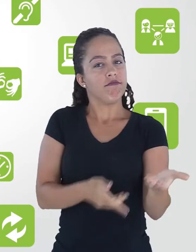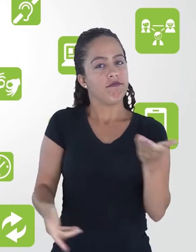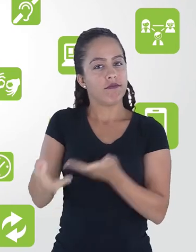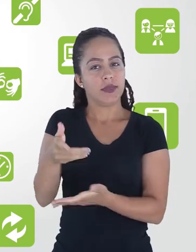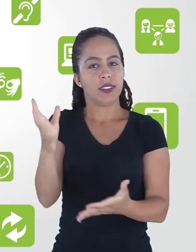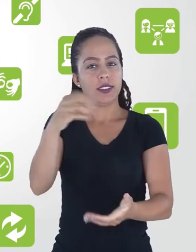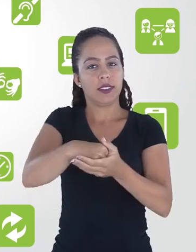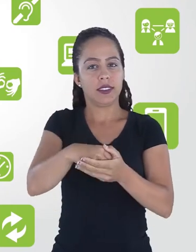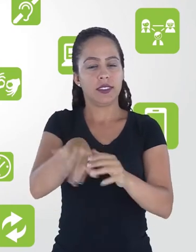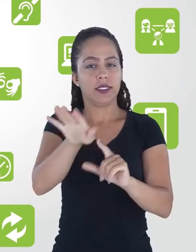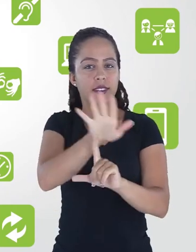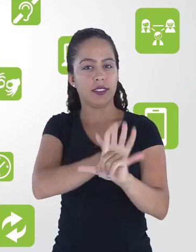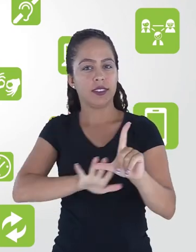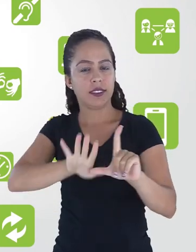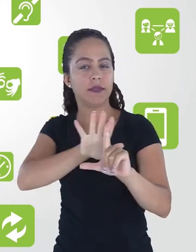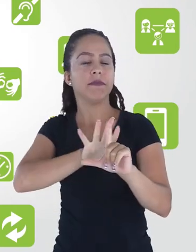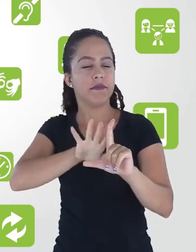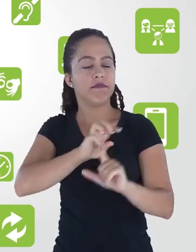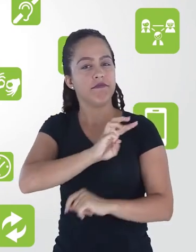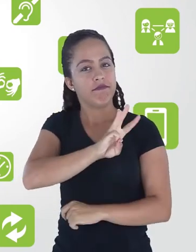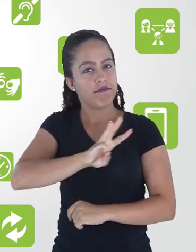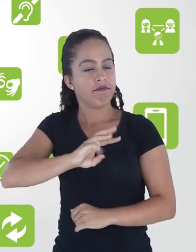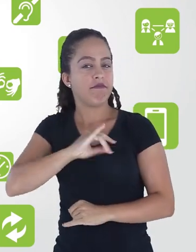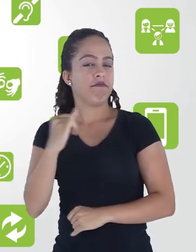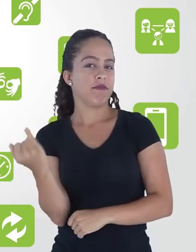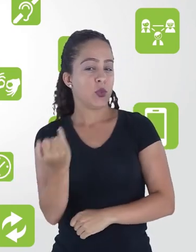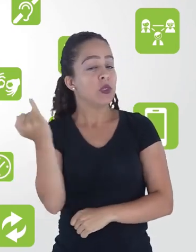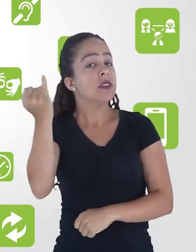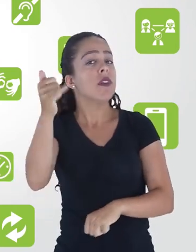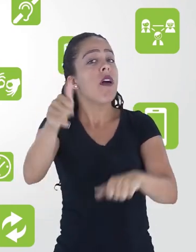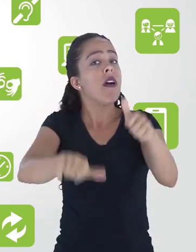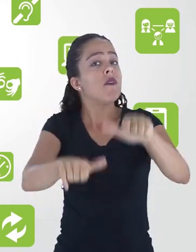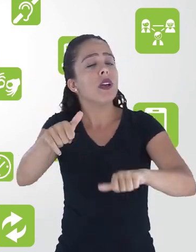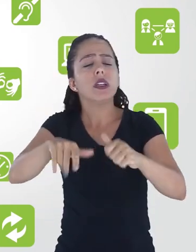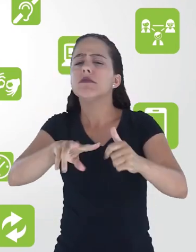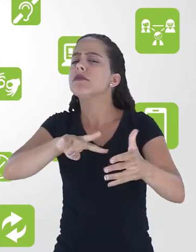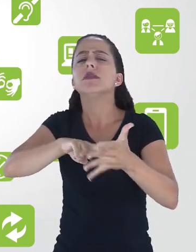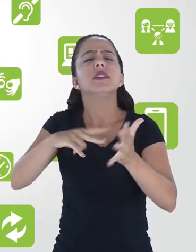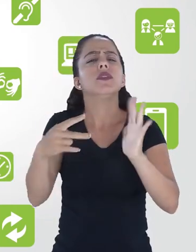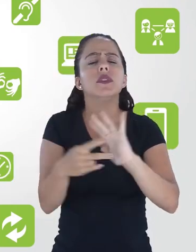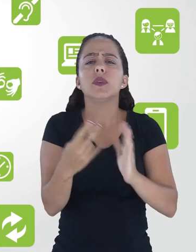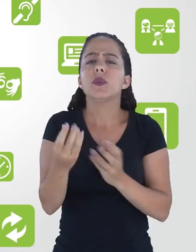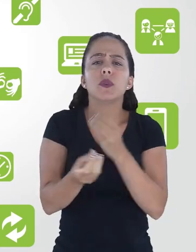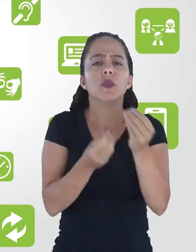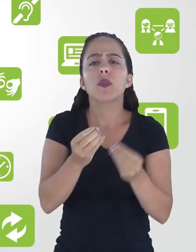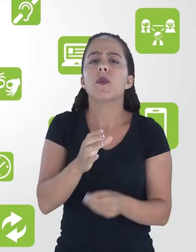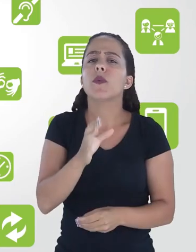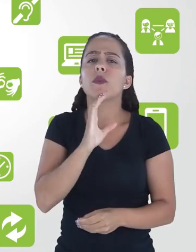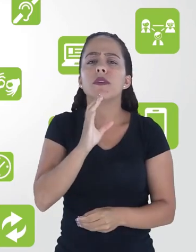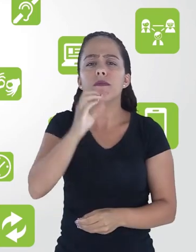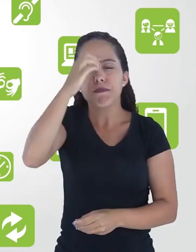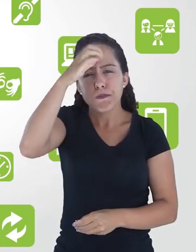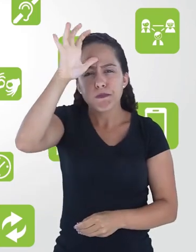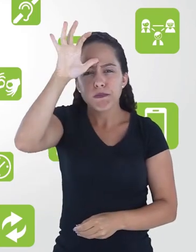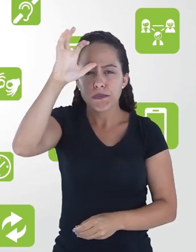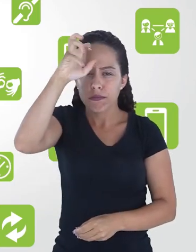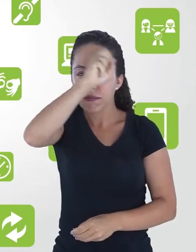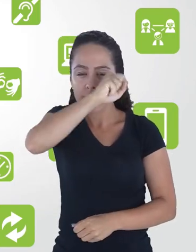de aula virtual e postagem das atividades, pois as avaliações fazem parte do processo de construção do conhecimento.